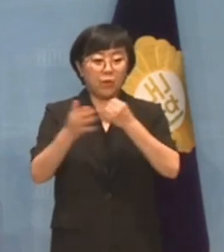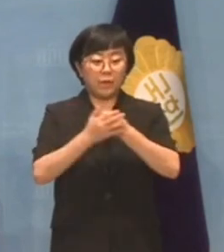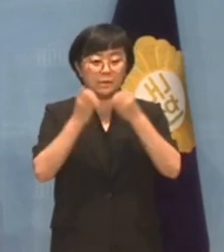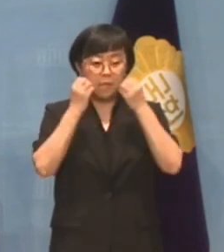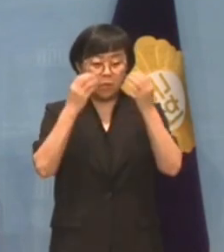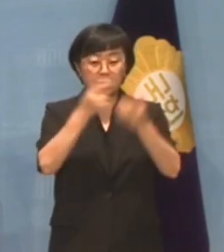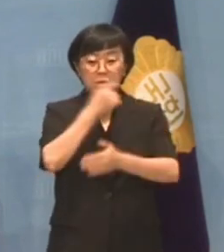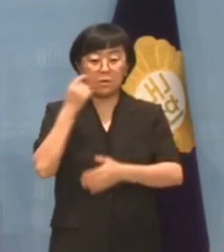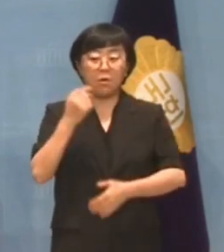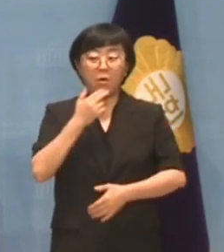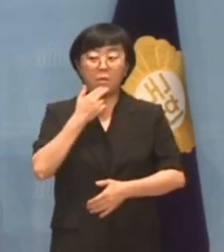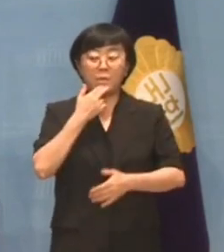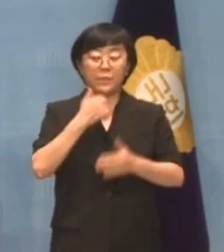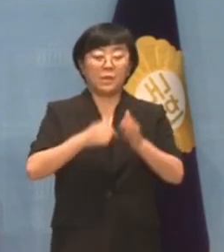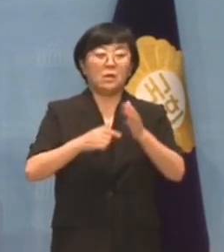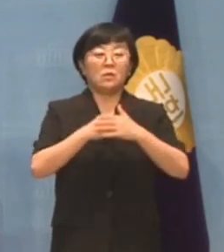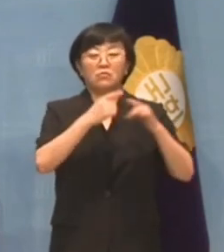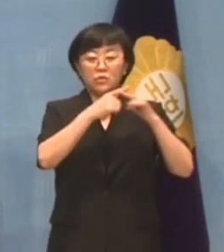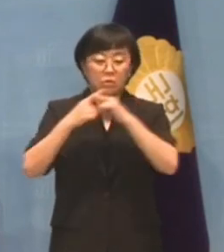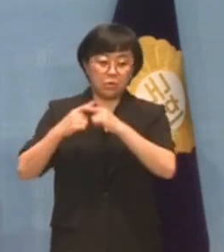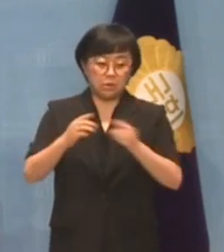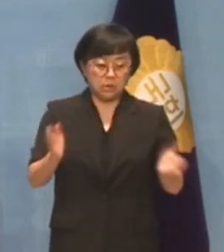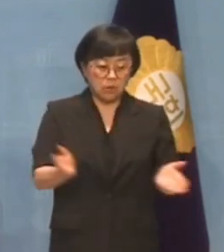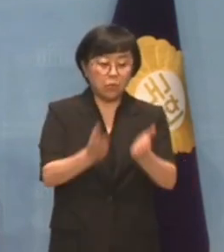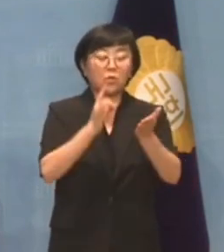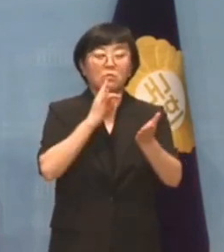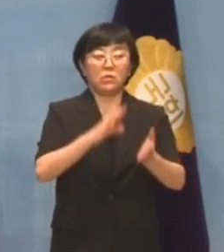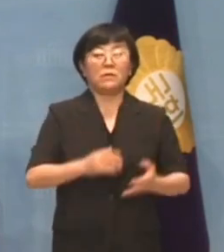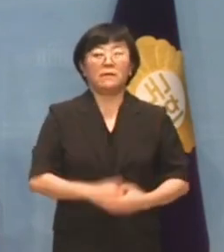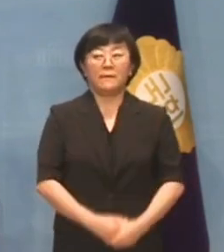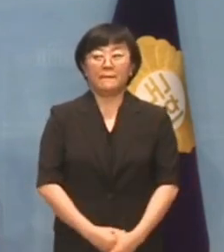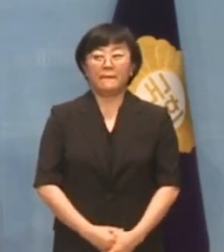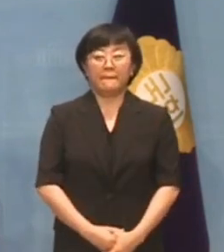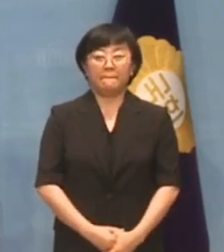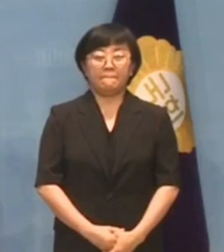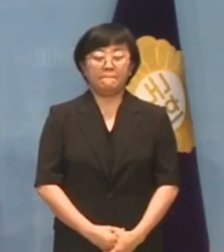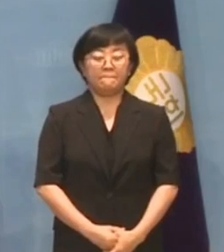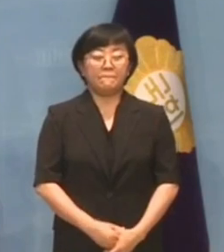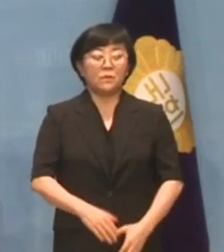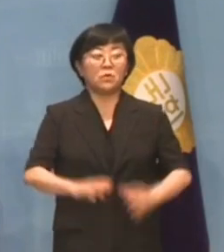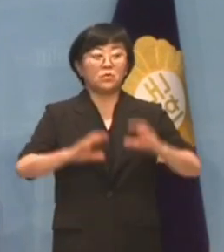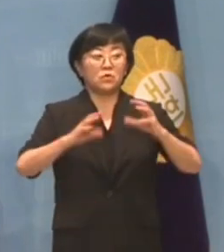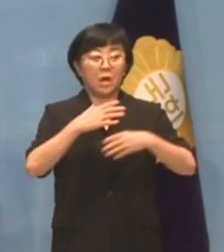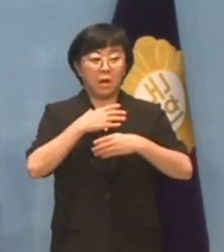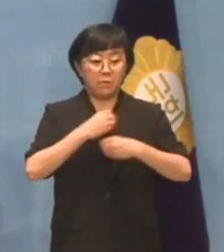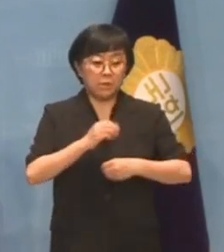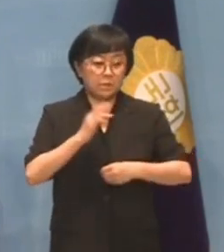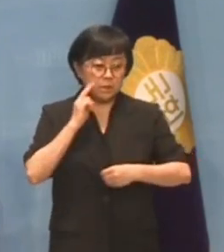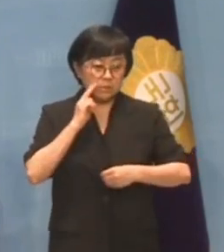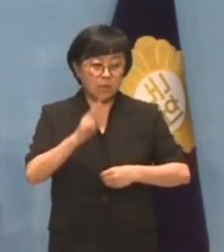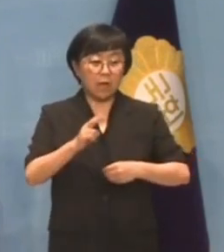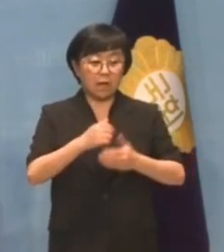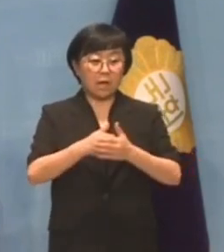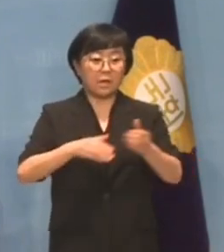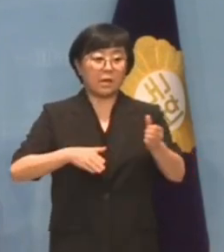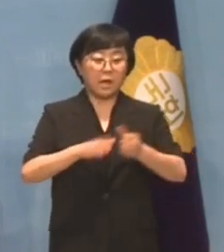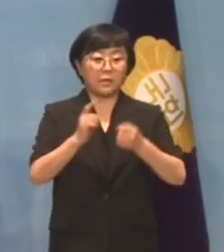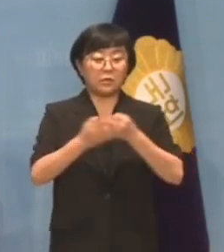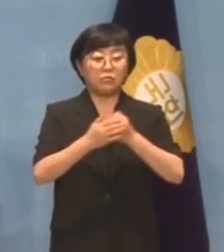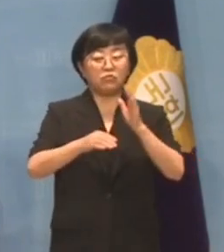근거는 전혀 없는 일방적인 선동에 불과합니다. 정작 국가안보에 심각한 위해를 가했던